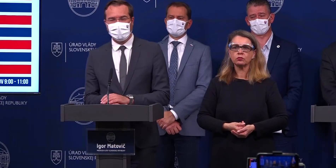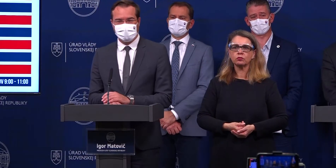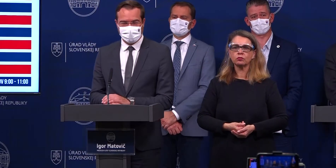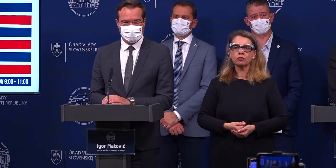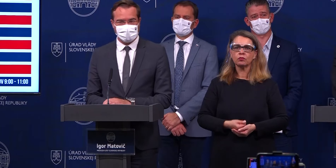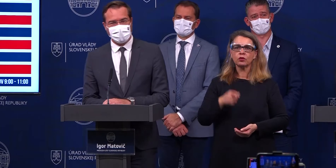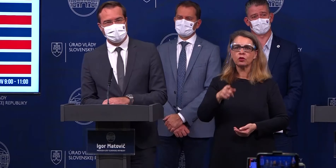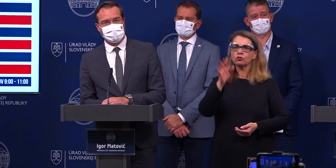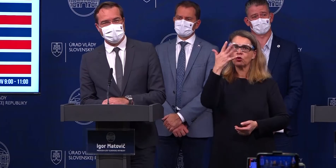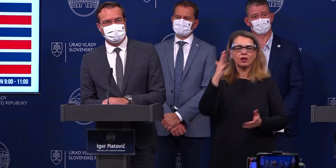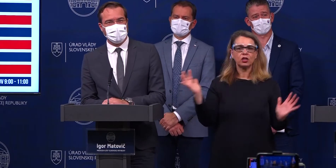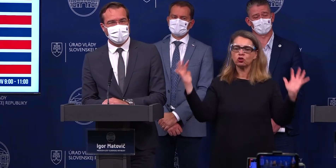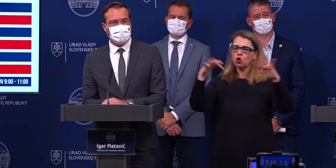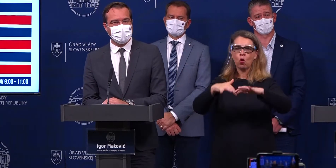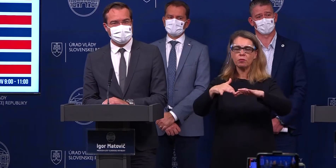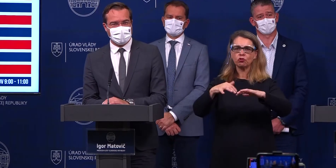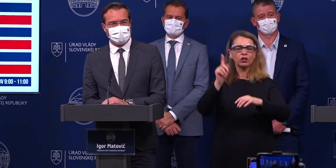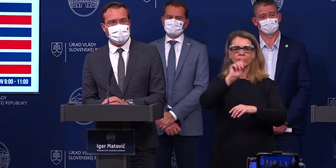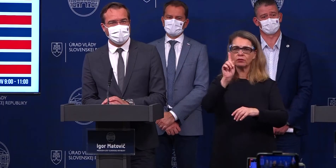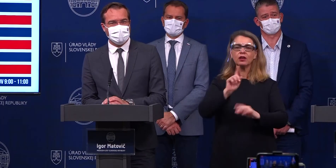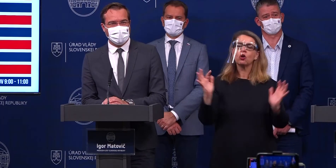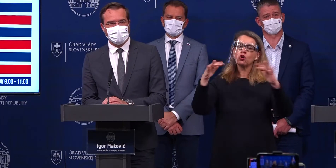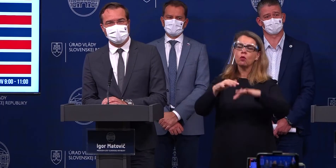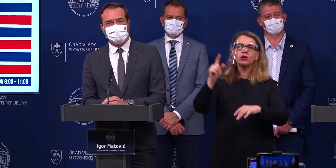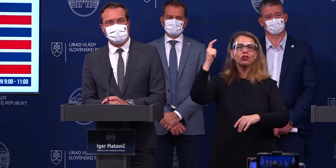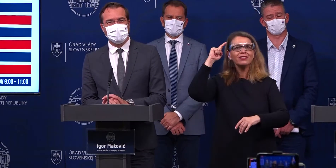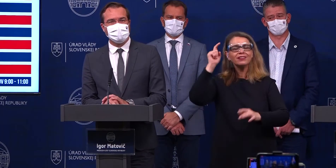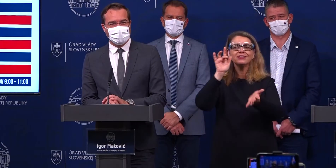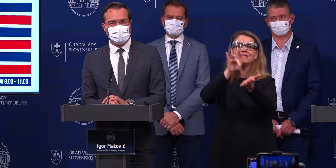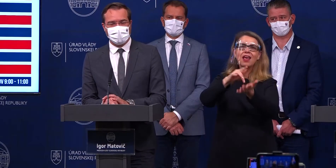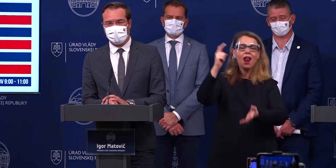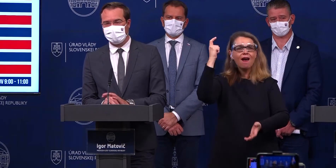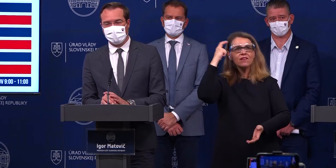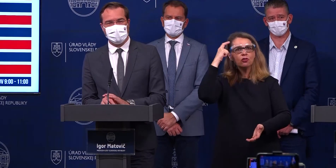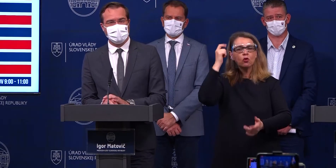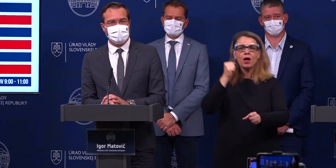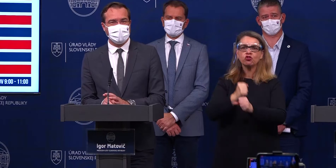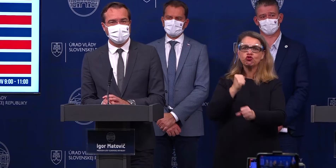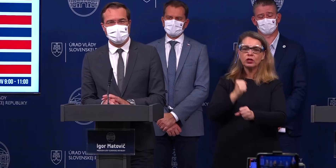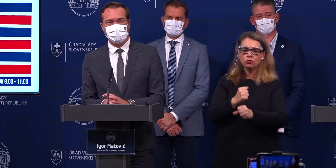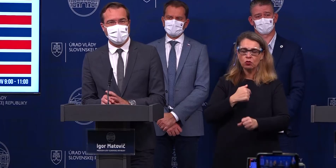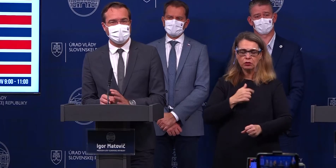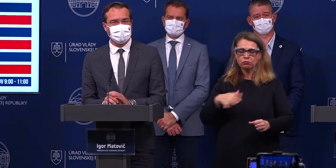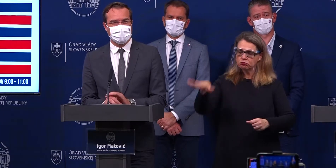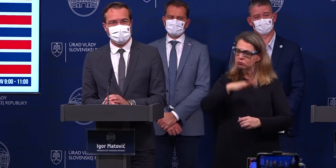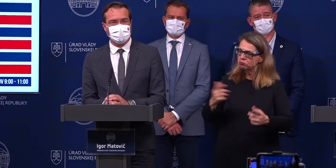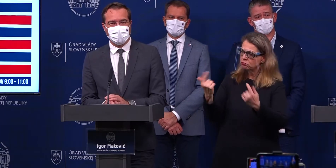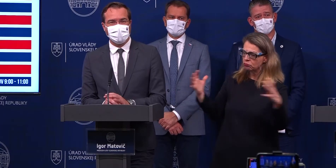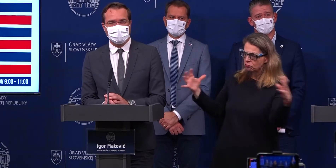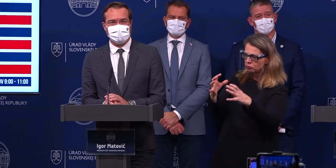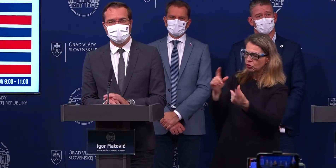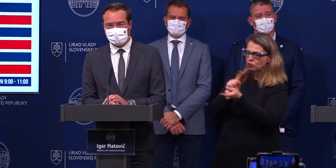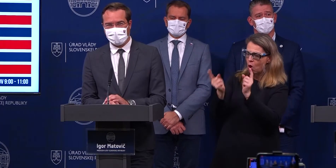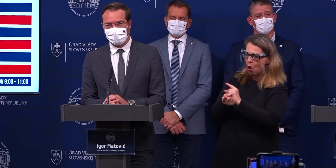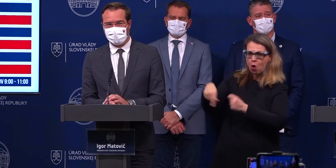To nie je zhromažďovanie. Zhromažďovanie je nejaká cieľavedomá činnosť nejakej skupiny, ktorá sa zhromaždí a ide niečo realizovať spolu.